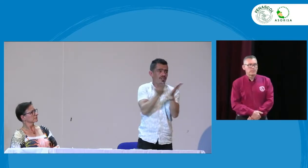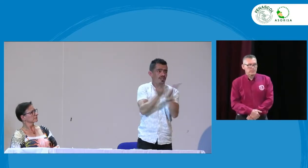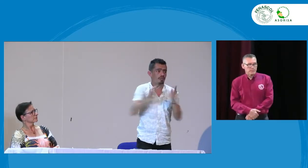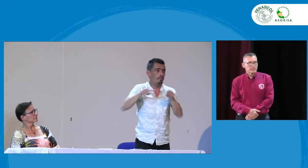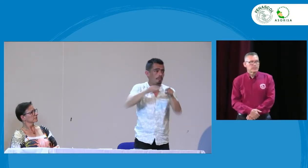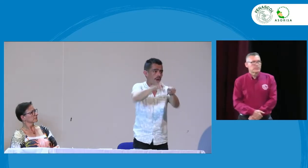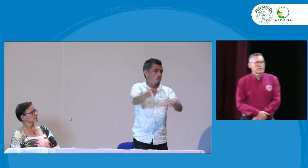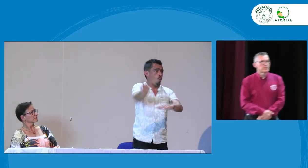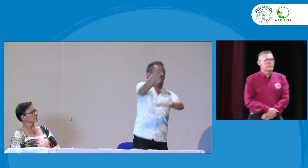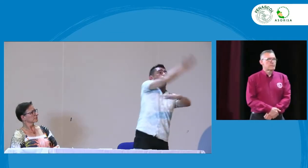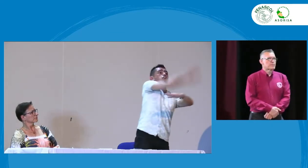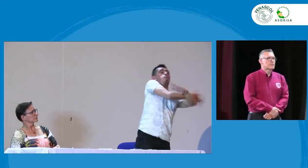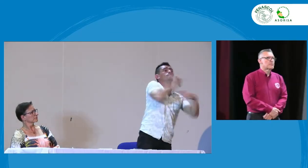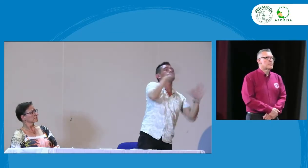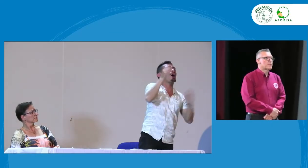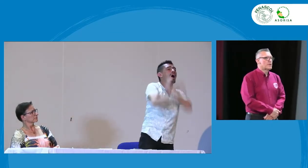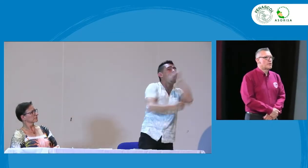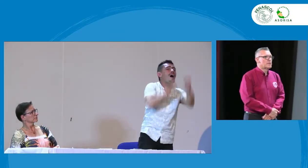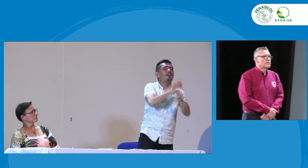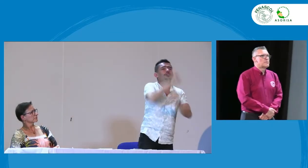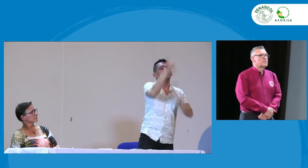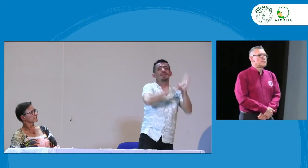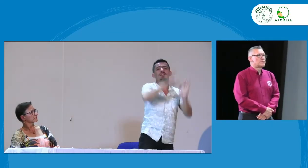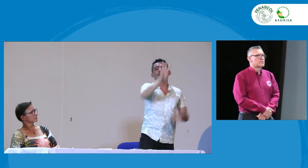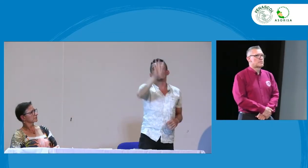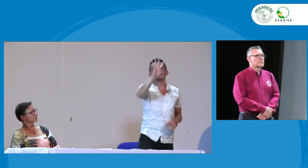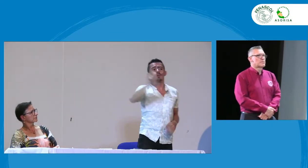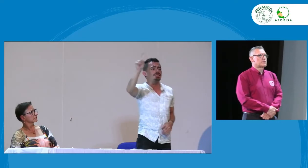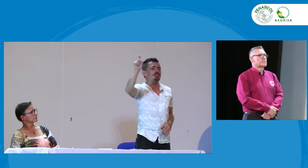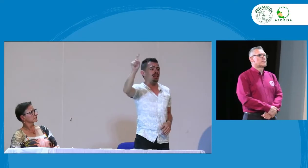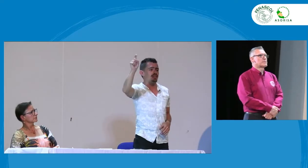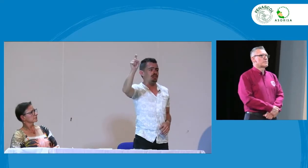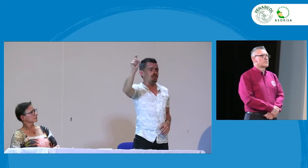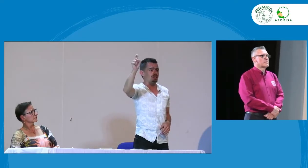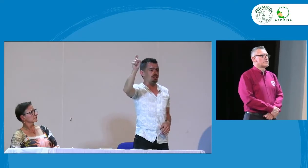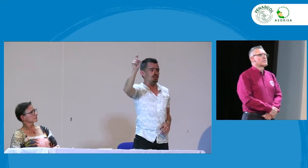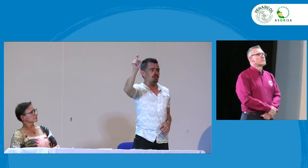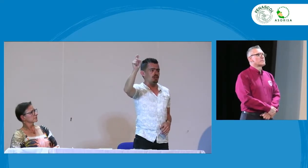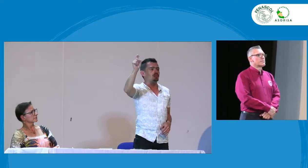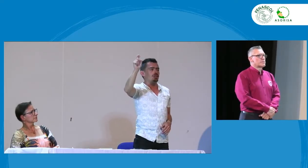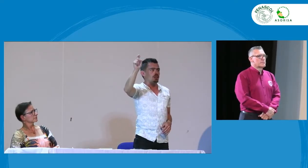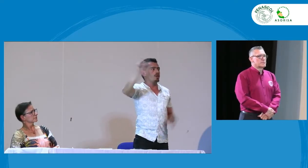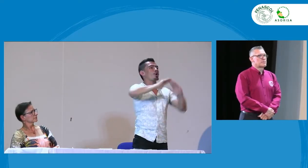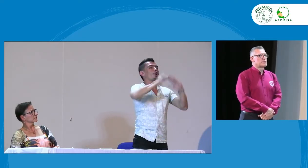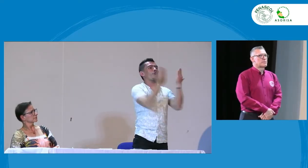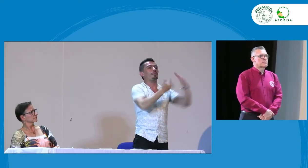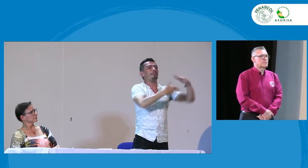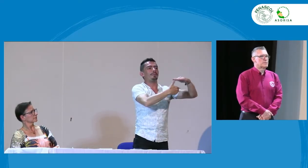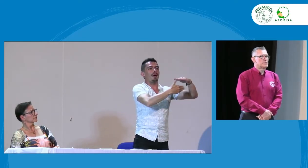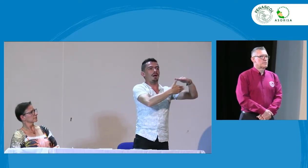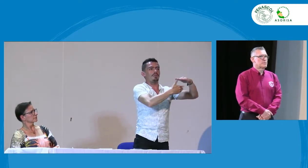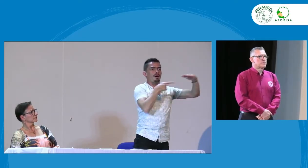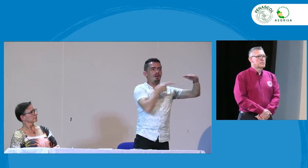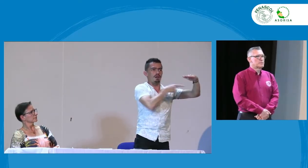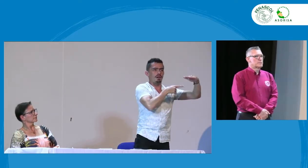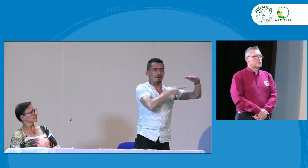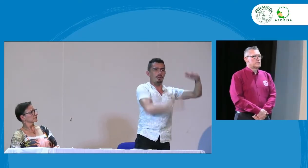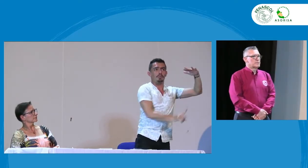tiene que fortalecerse algunas personas creen que ya hace muchos años atrás como en 1996 en Bogotá ya contábamos con esto